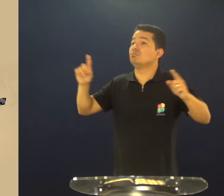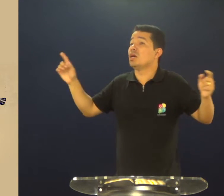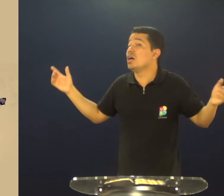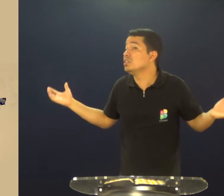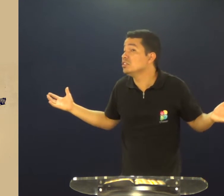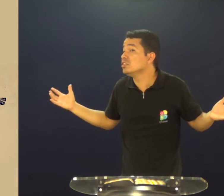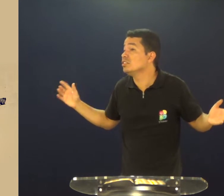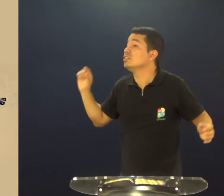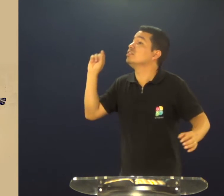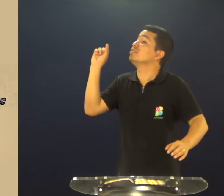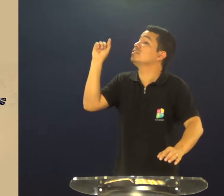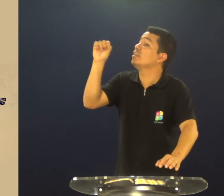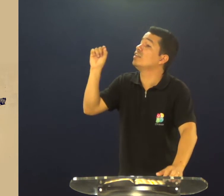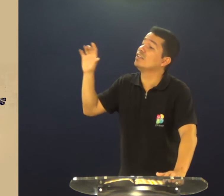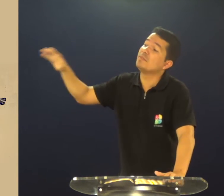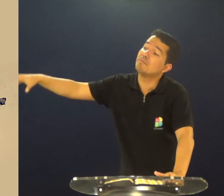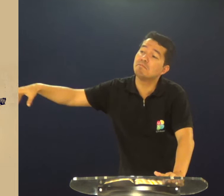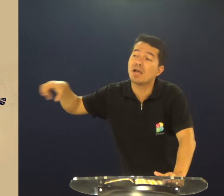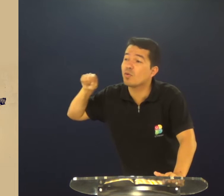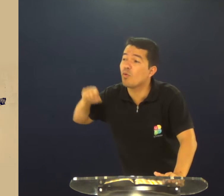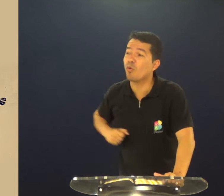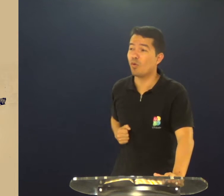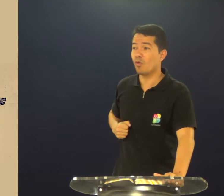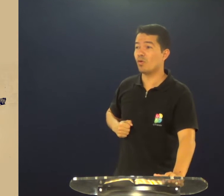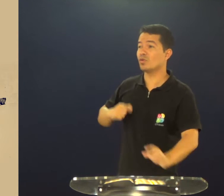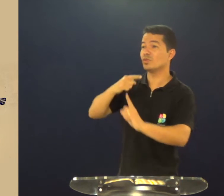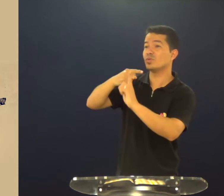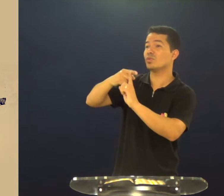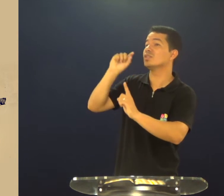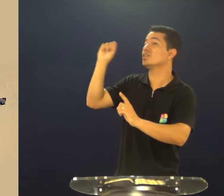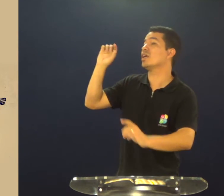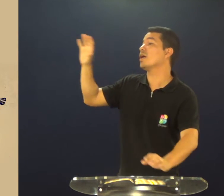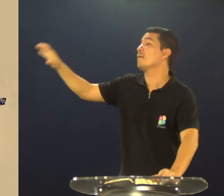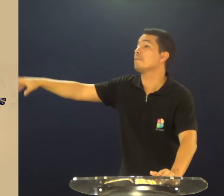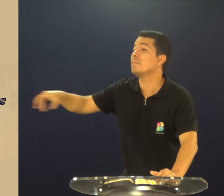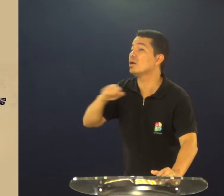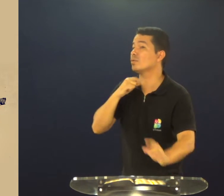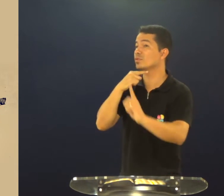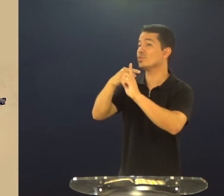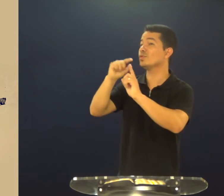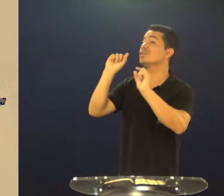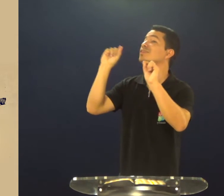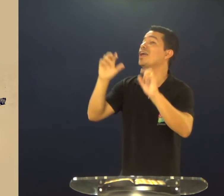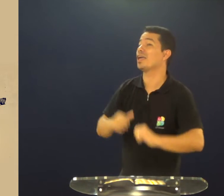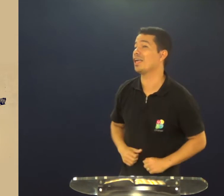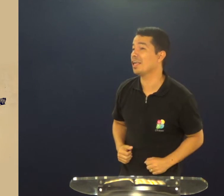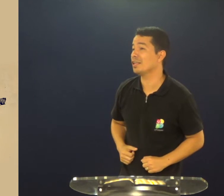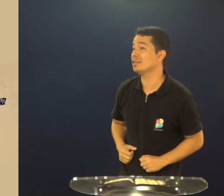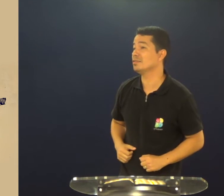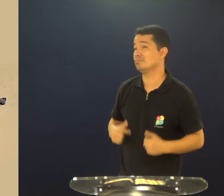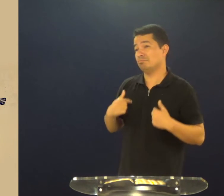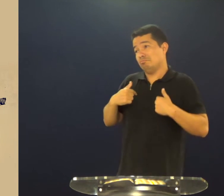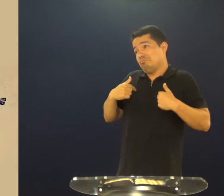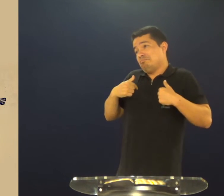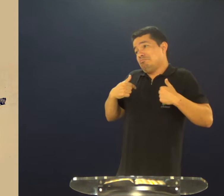é pesada, mas o que você tem que fazer? Quem pegou a sua cruz? Quem?